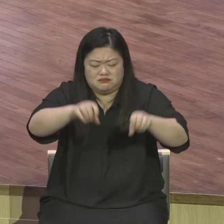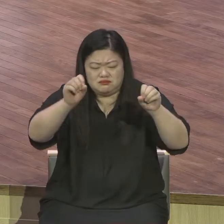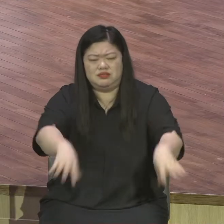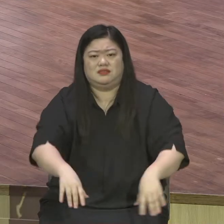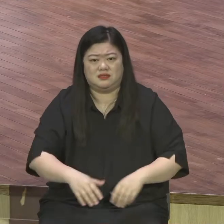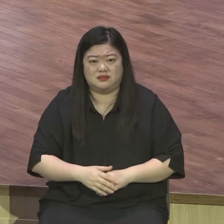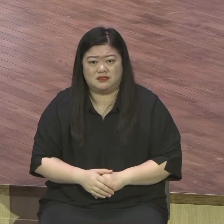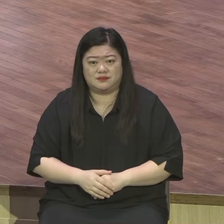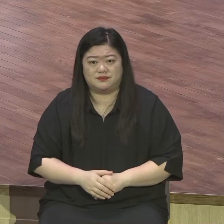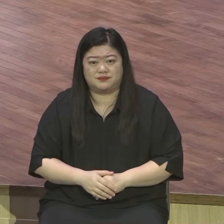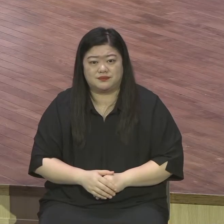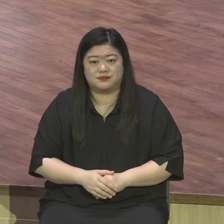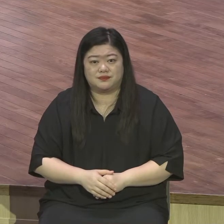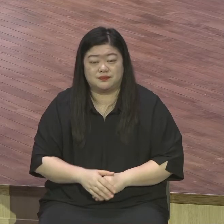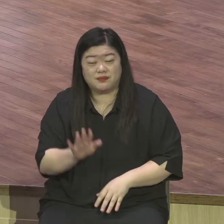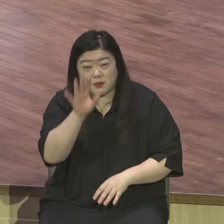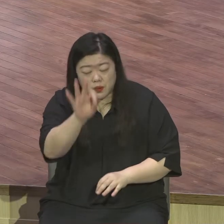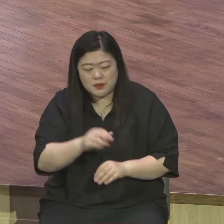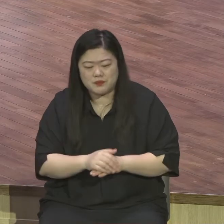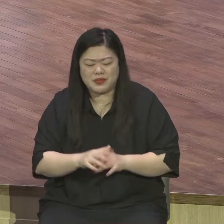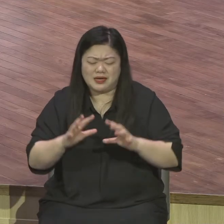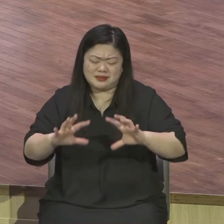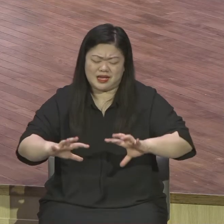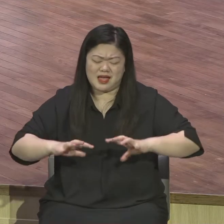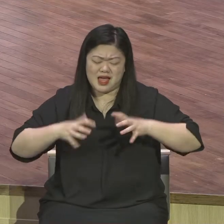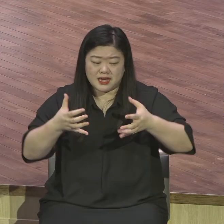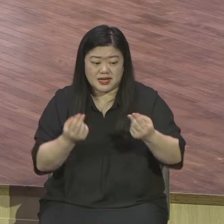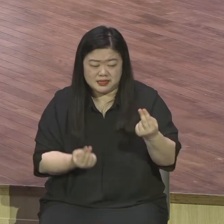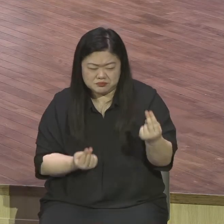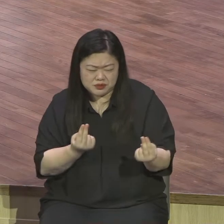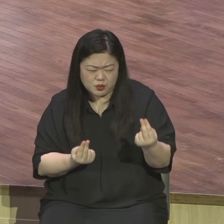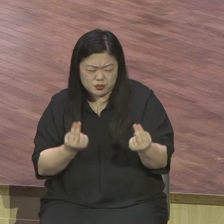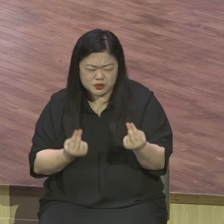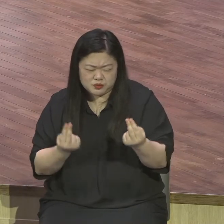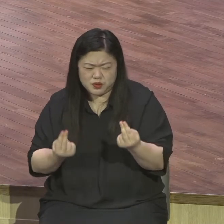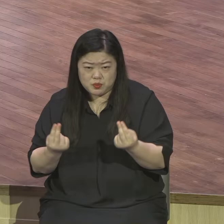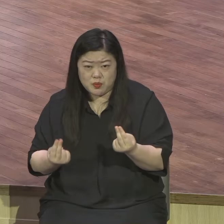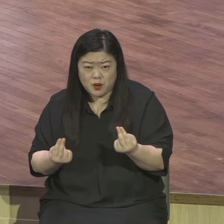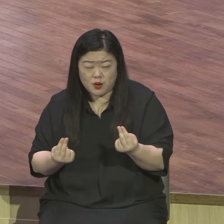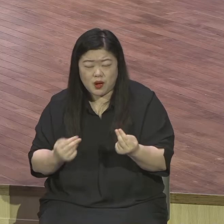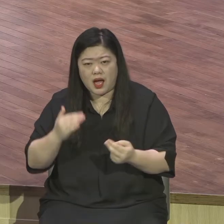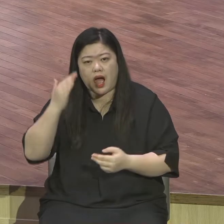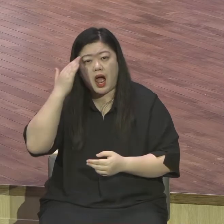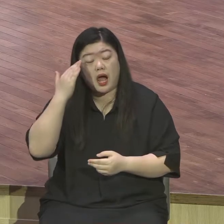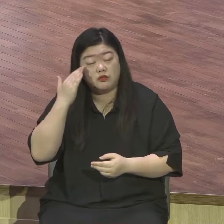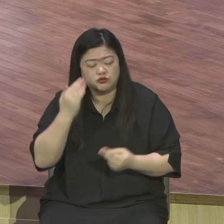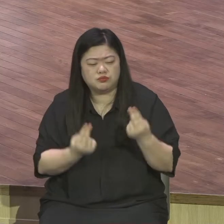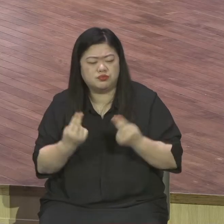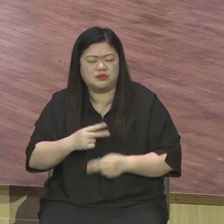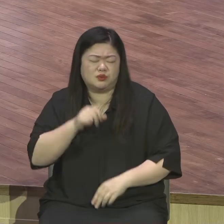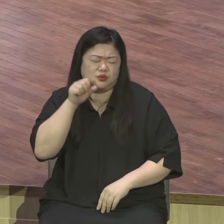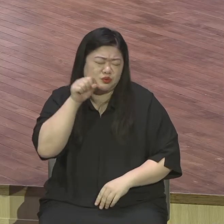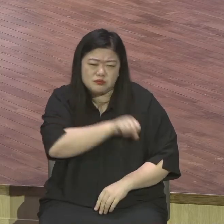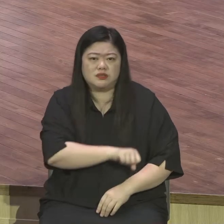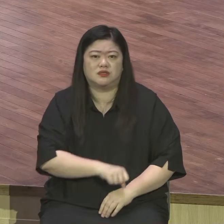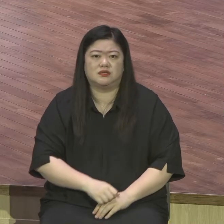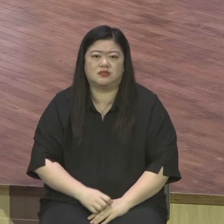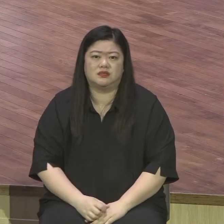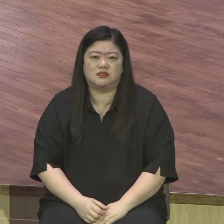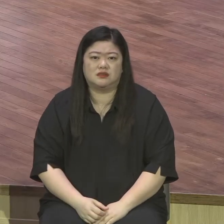비교 많이 하는 민족이 없어요 제가 지구촌을 다 다니고 하잖아요 자 왜요 일본 사람들 뭐 남이 뭐 별로